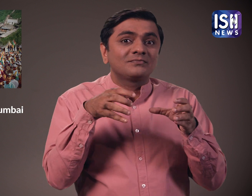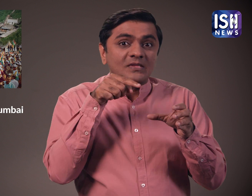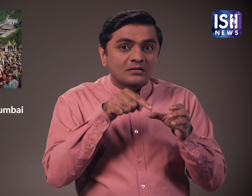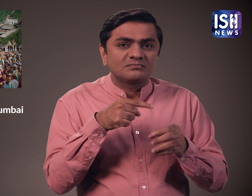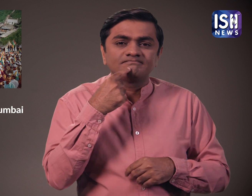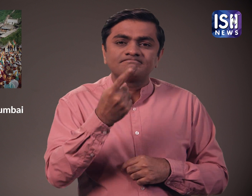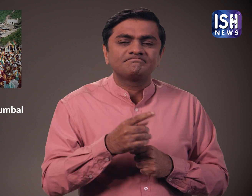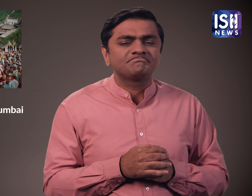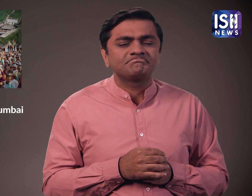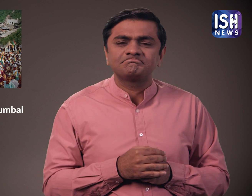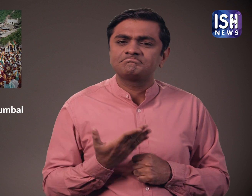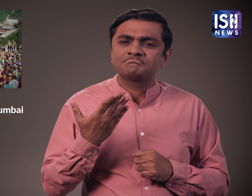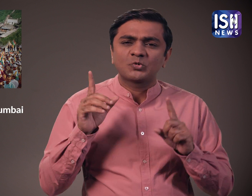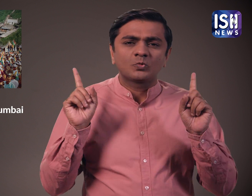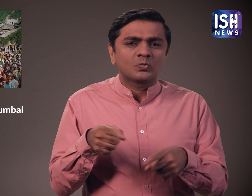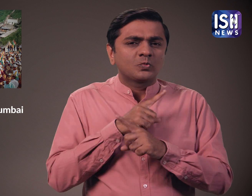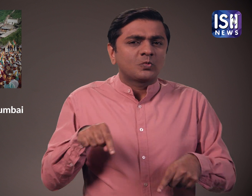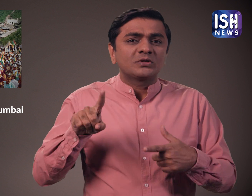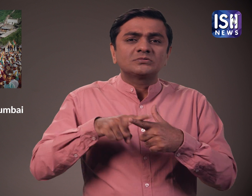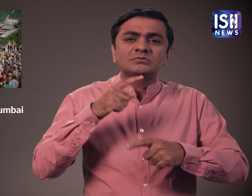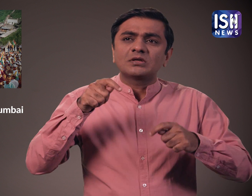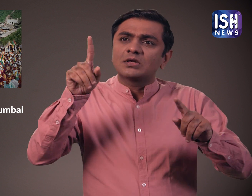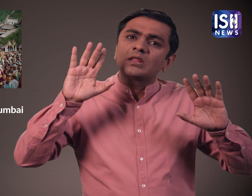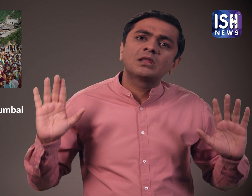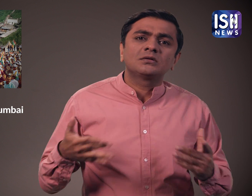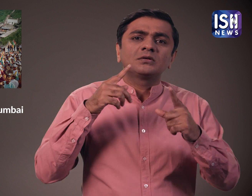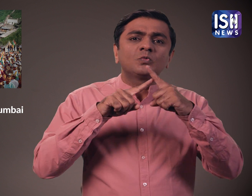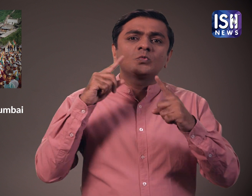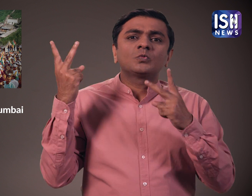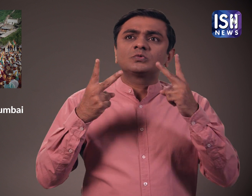है।